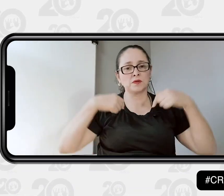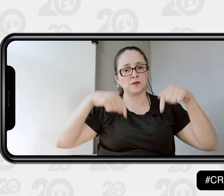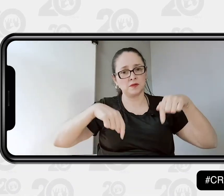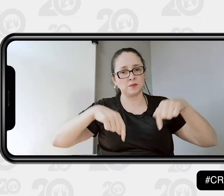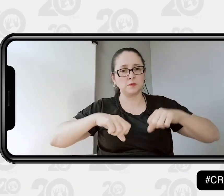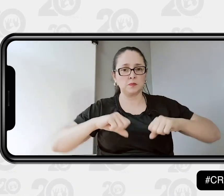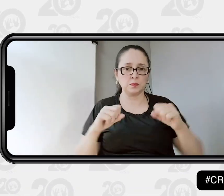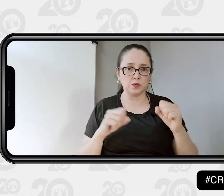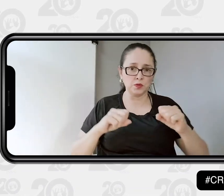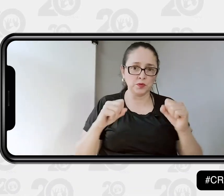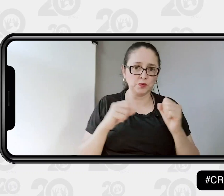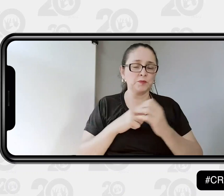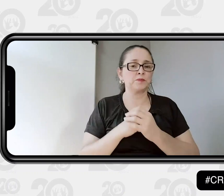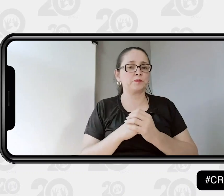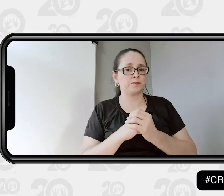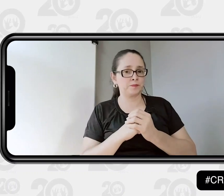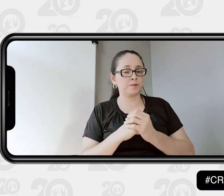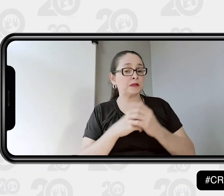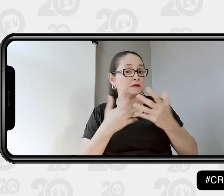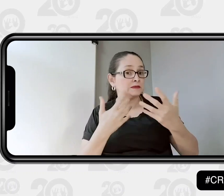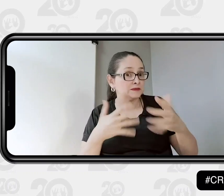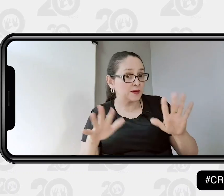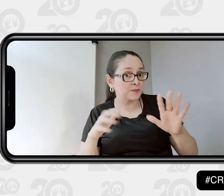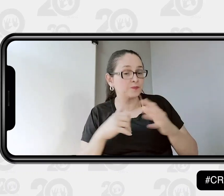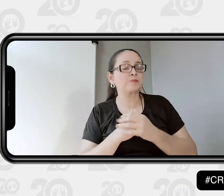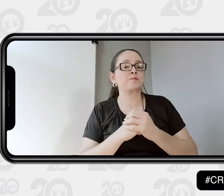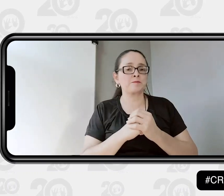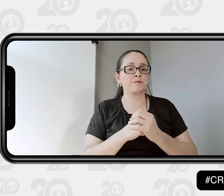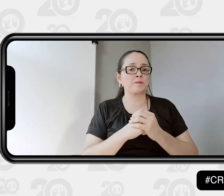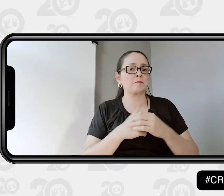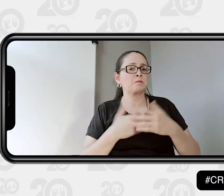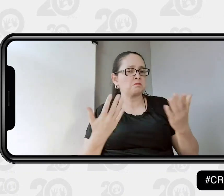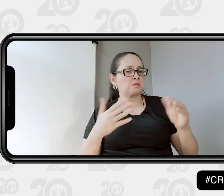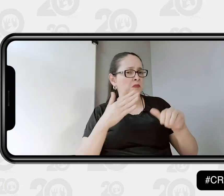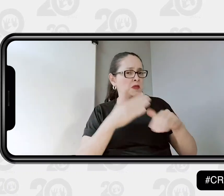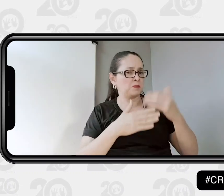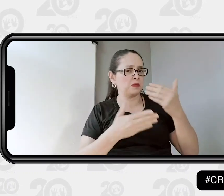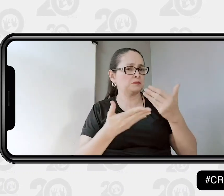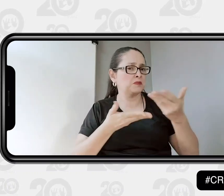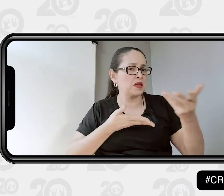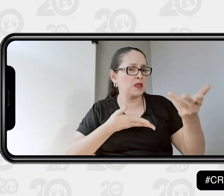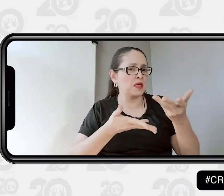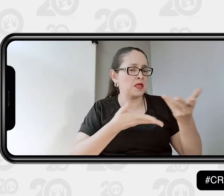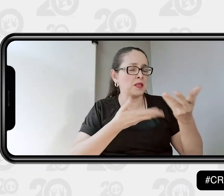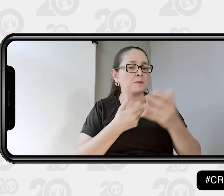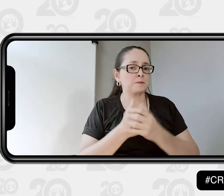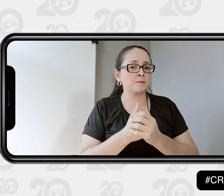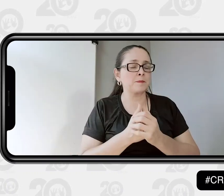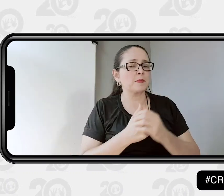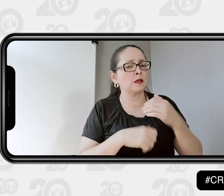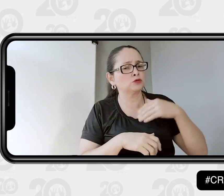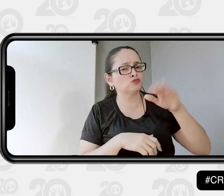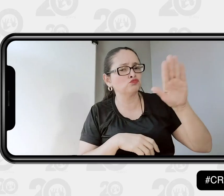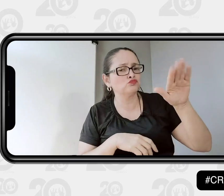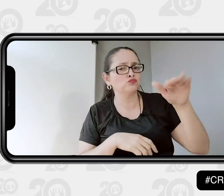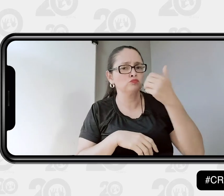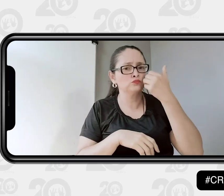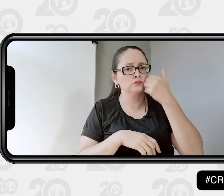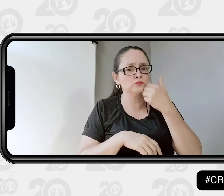intérprete, y pongo también el número del lugar donde me quiero comunicar, digo la ciudad, en este